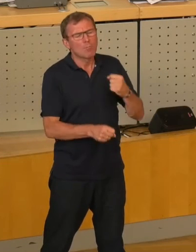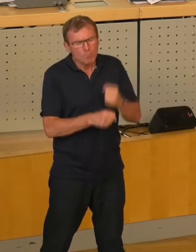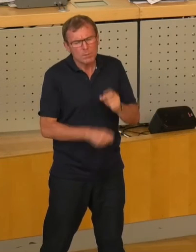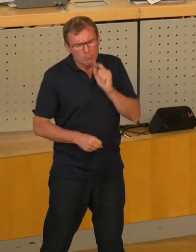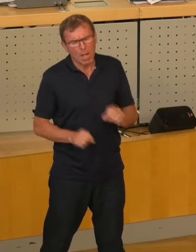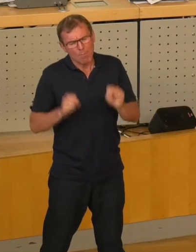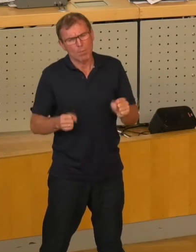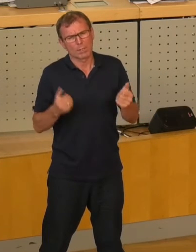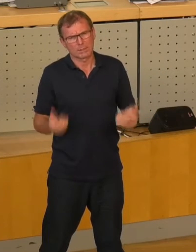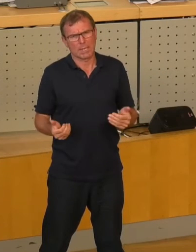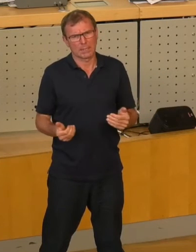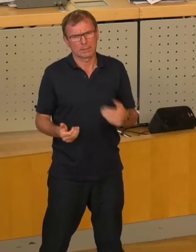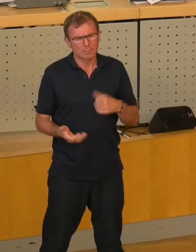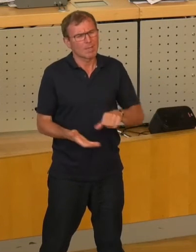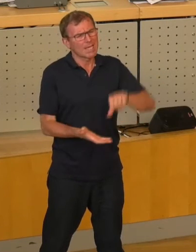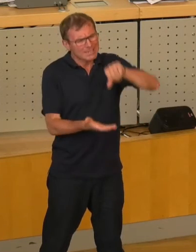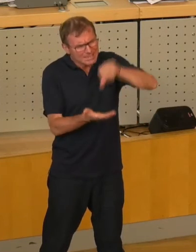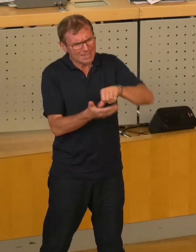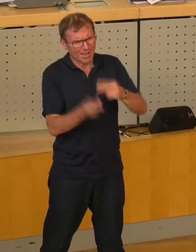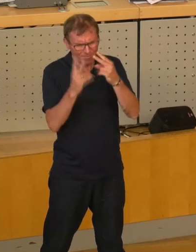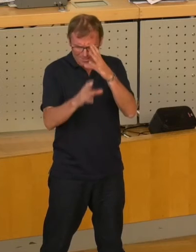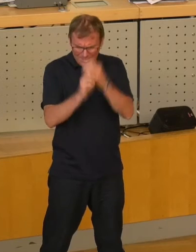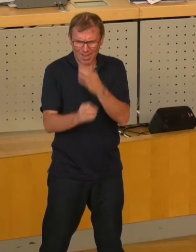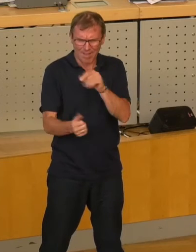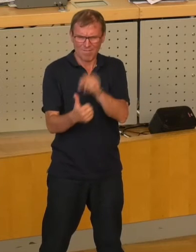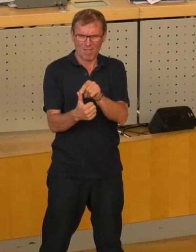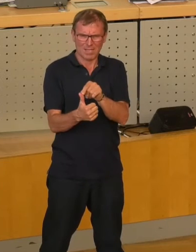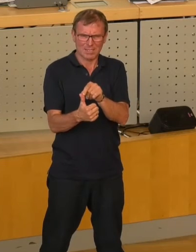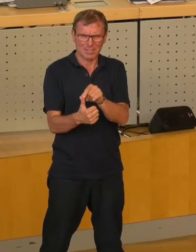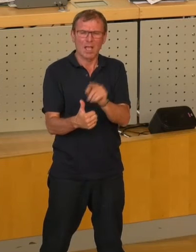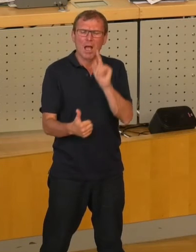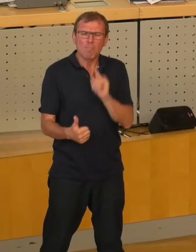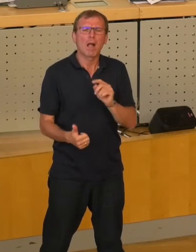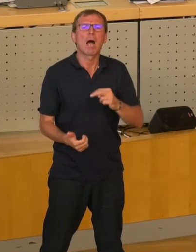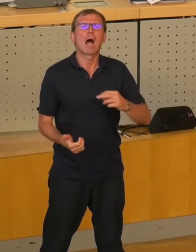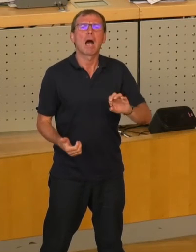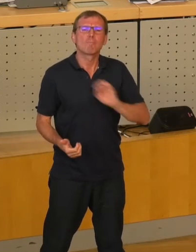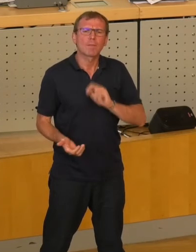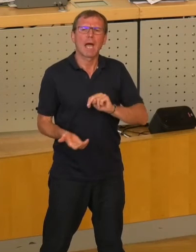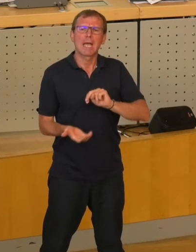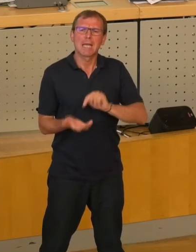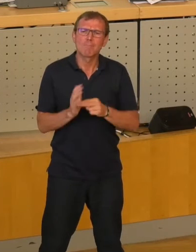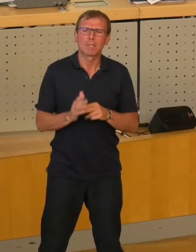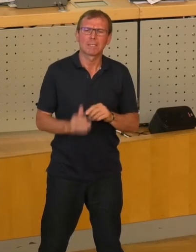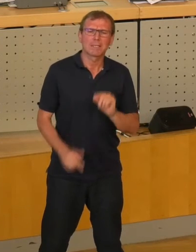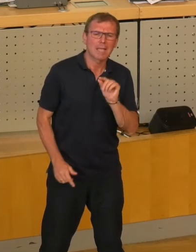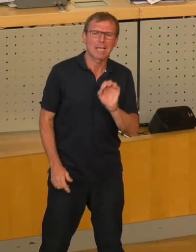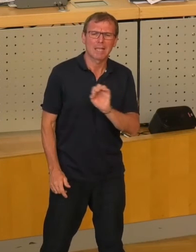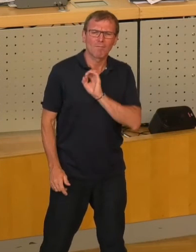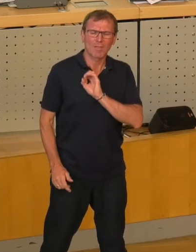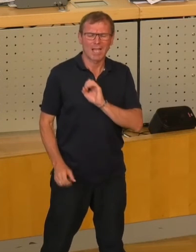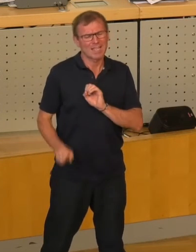möglich sein, bei wirklich zentralen Fragen, und das ist so eine Frage, auch mal das parteipolitische, kleinen Vorteil mal hin